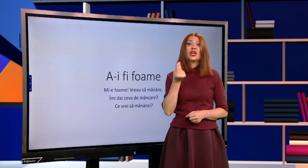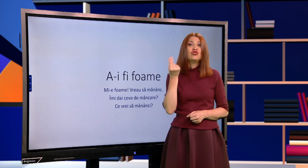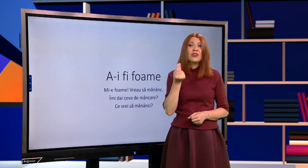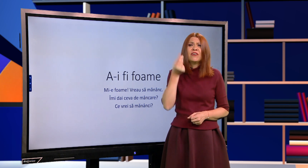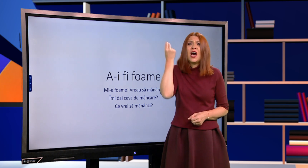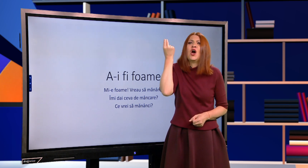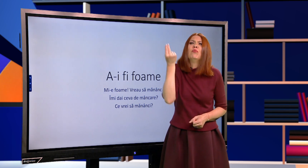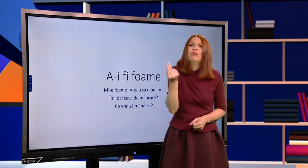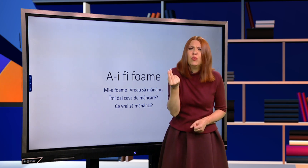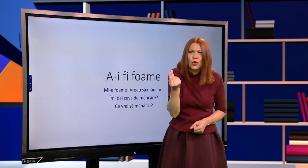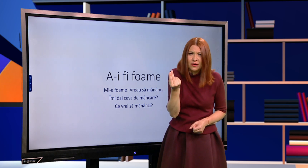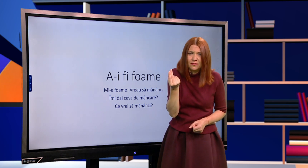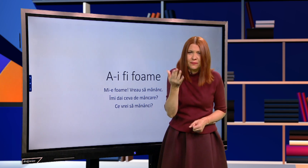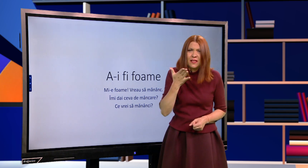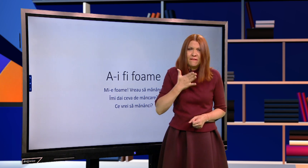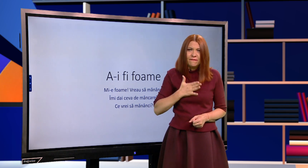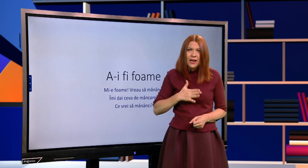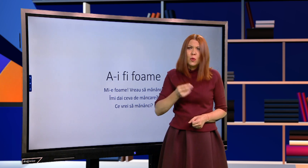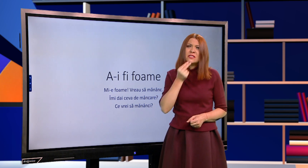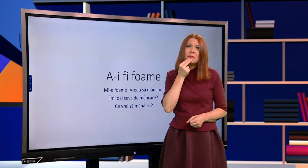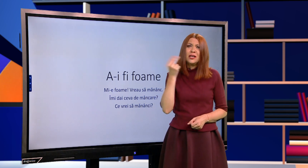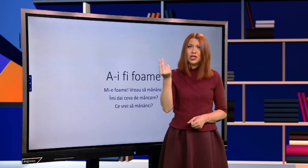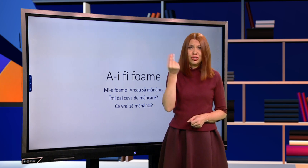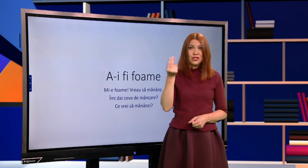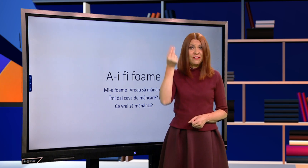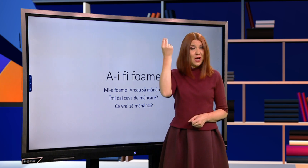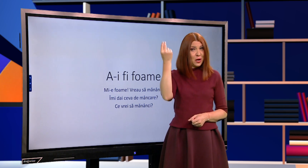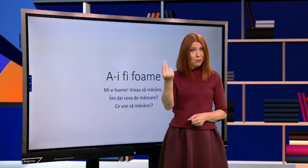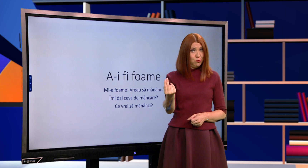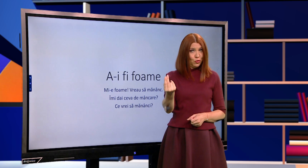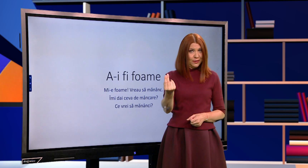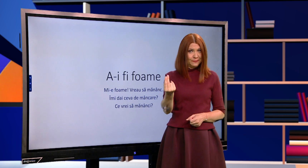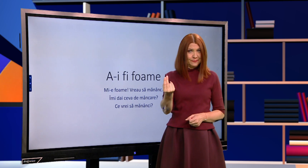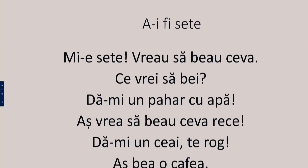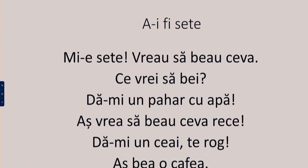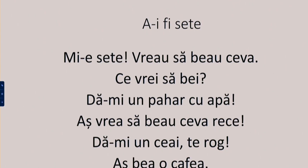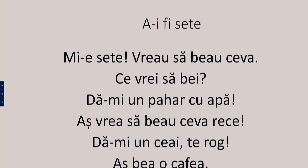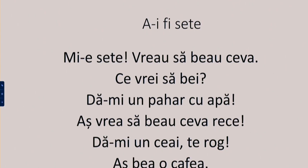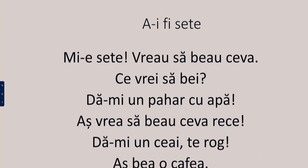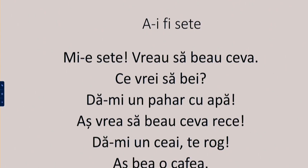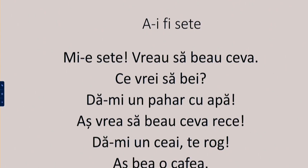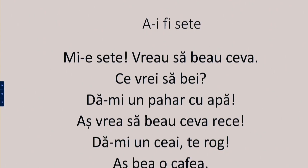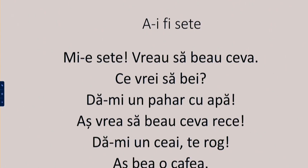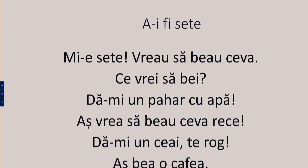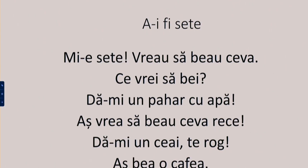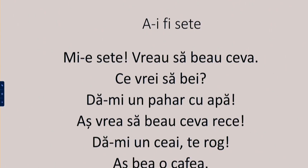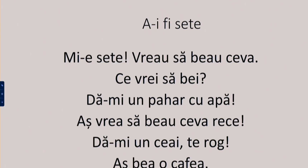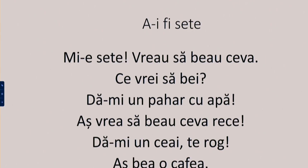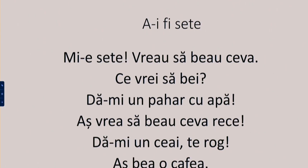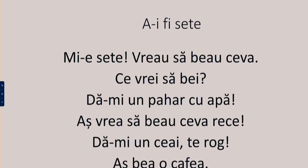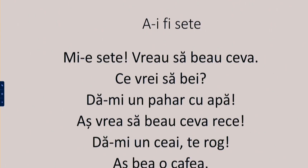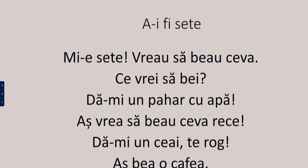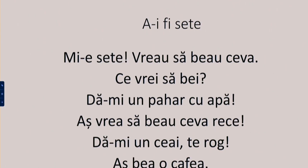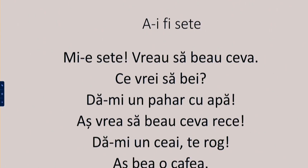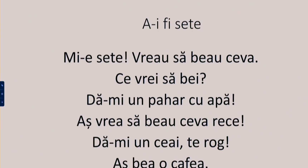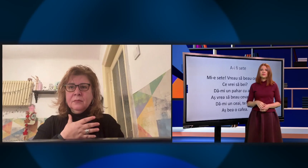da? Dar ceva bun. Vreau să mănânc ceva bun. Ai fi sete.